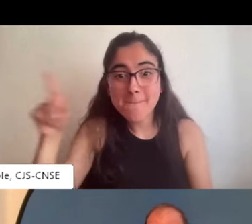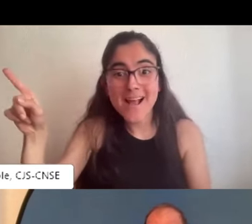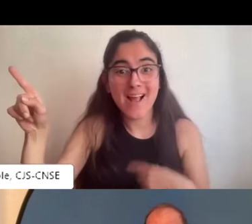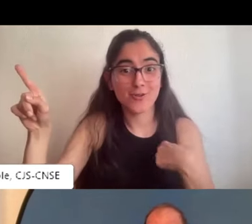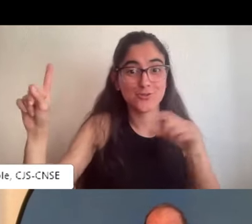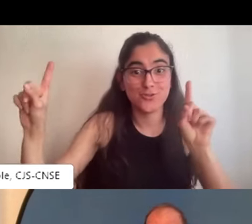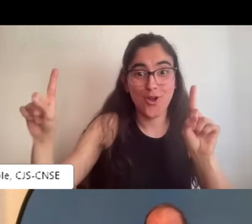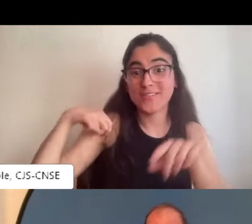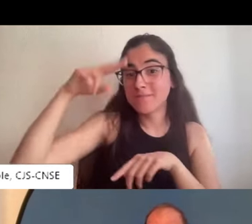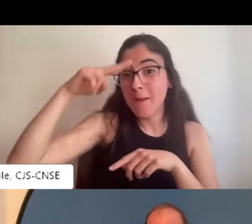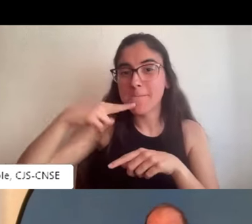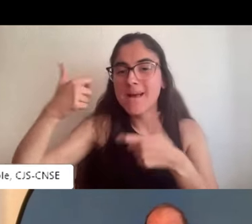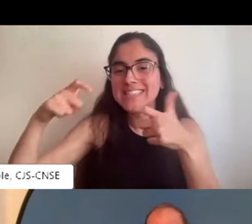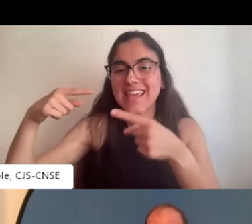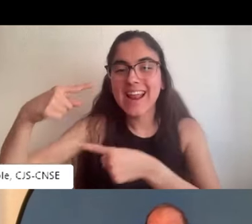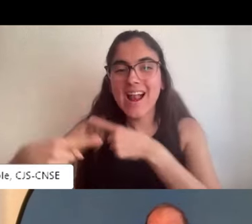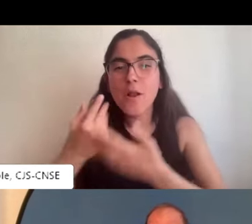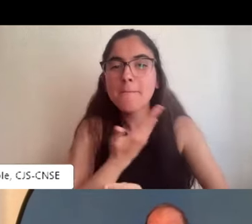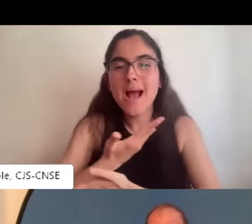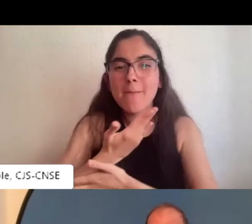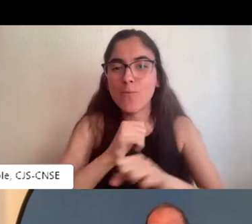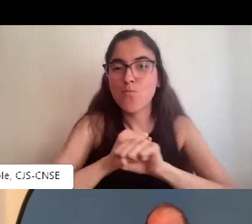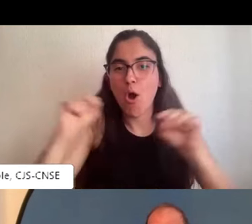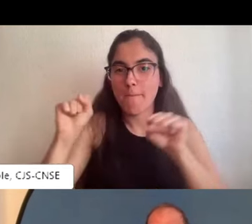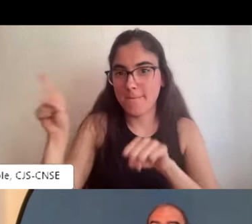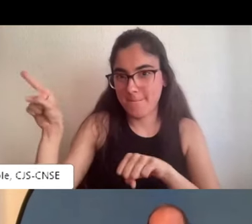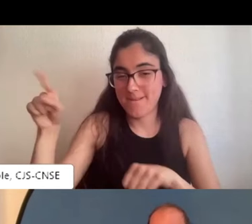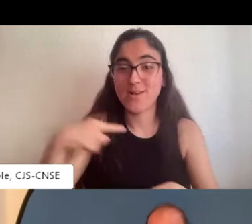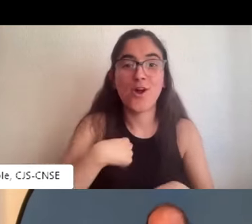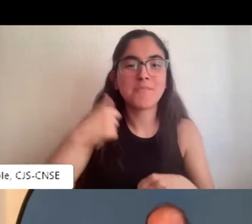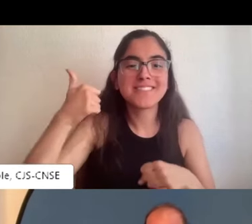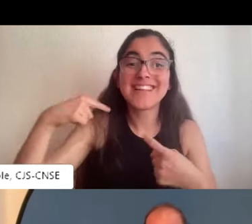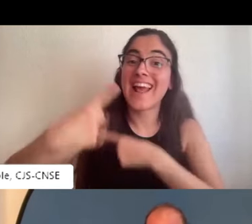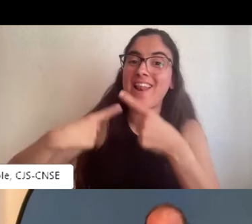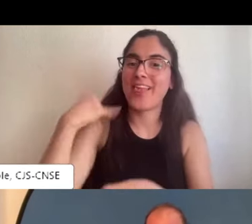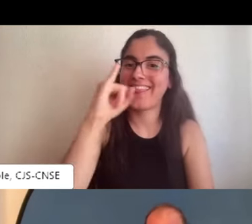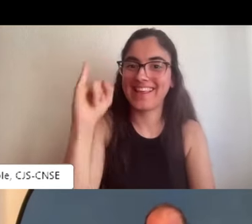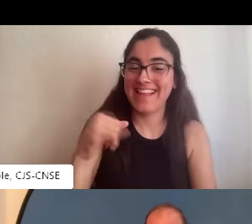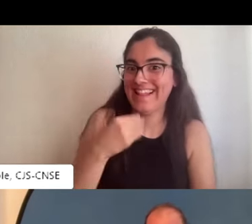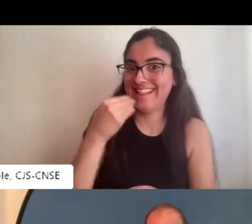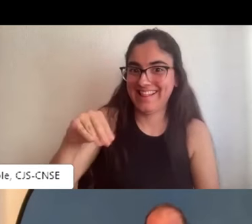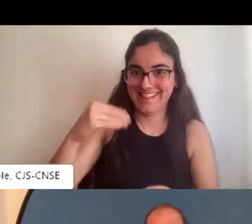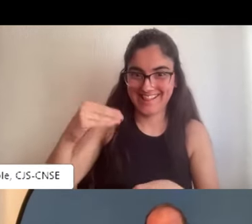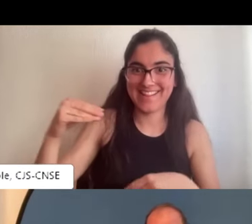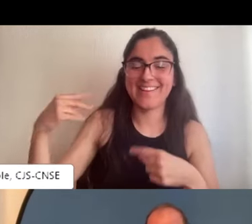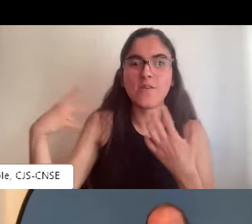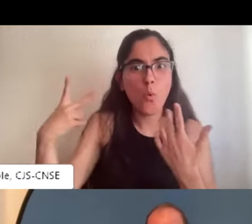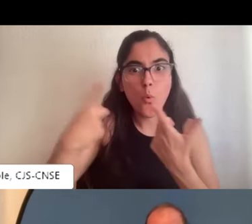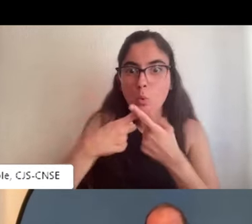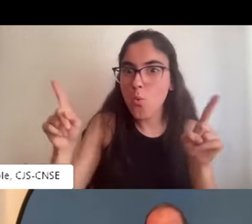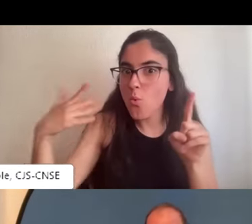verdad. Y a mí, por ejemplo, lo comparo con la generación de mis padres que sería el baby boom